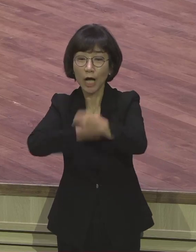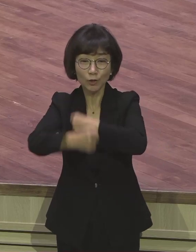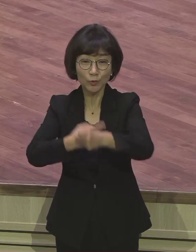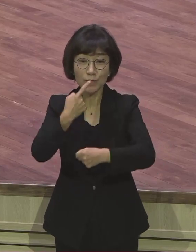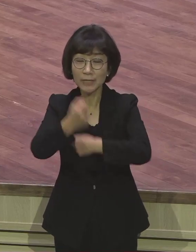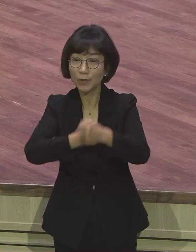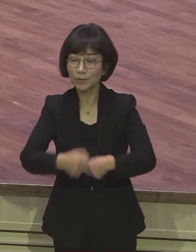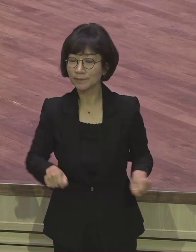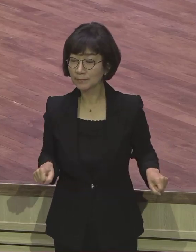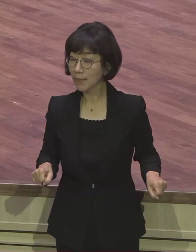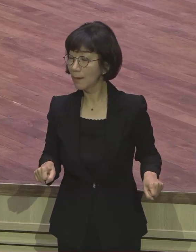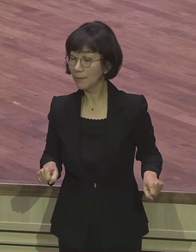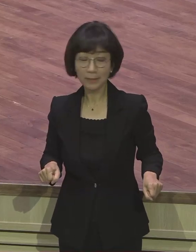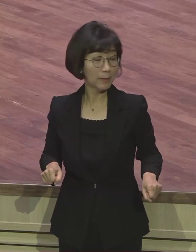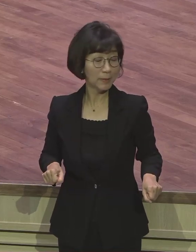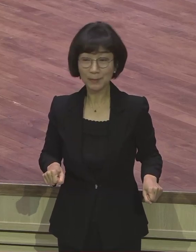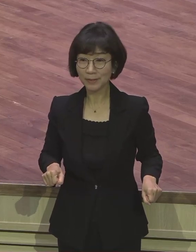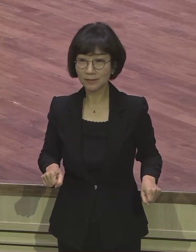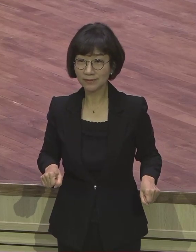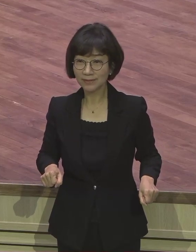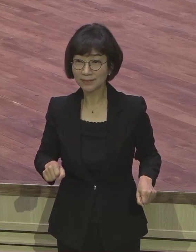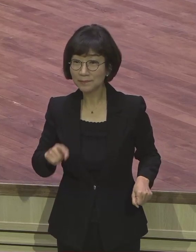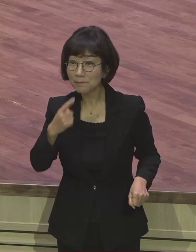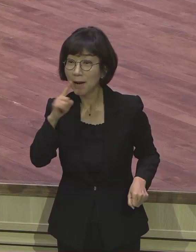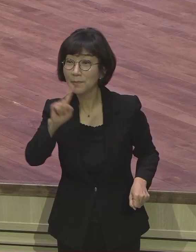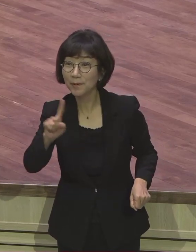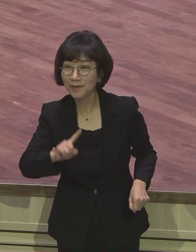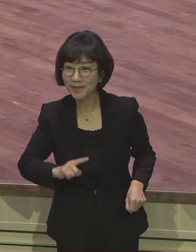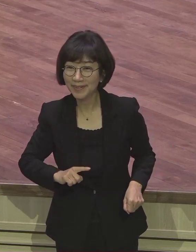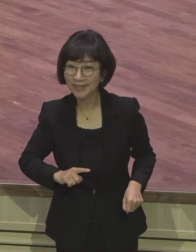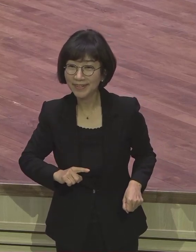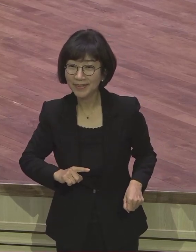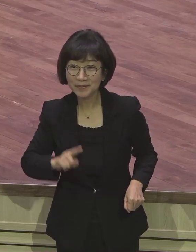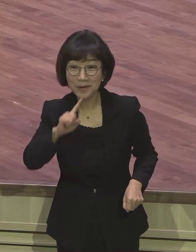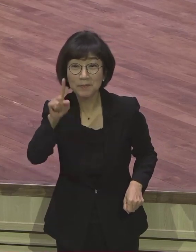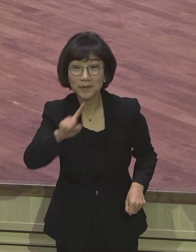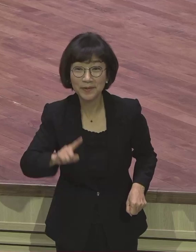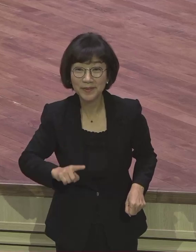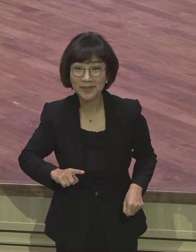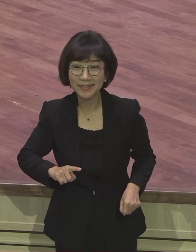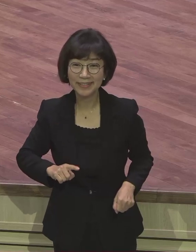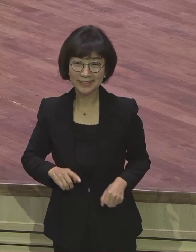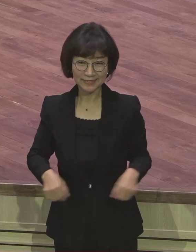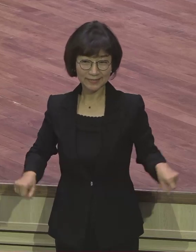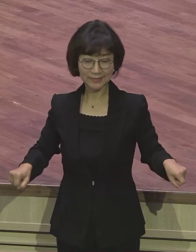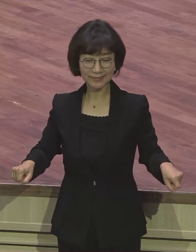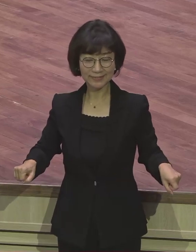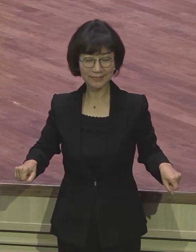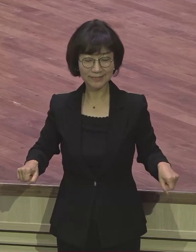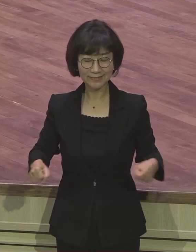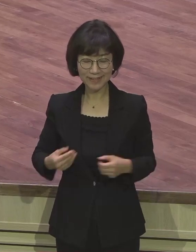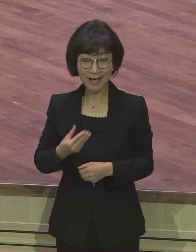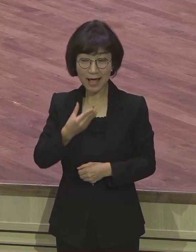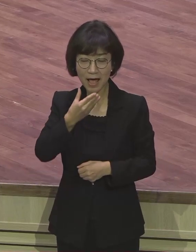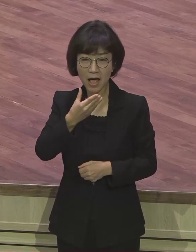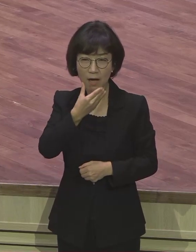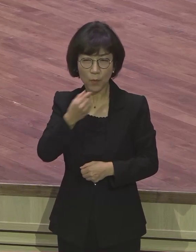바울이 무슨 말 했겠어요. 봄 전화다 갇힌 바울이 세상 말 했겠습니까? 그 엘리트에 맞는,